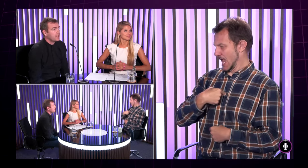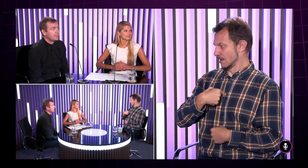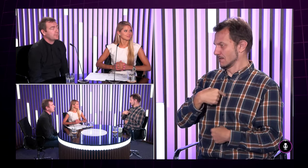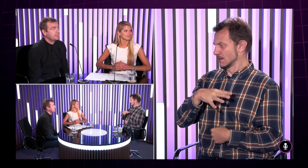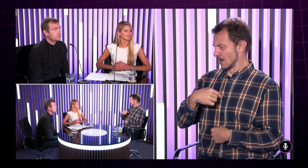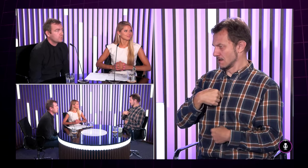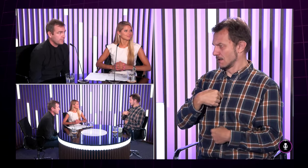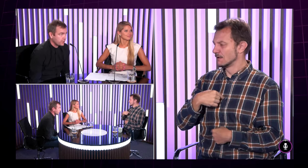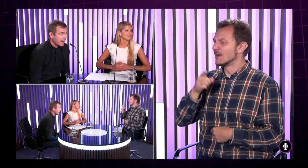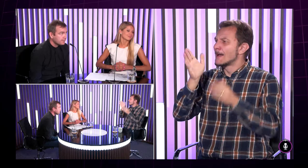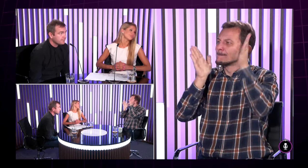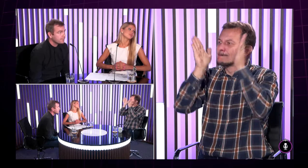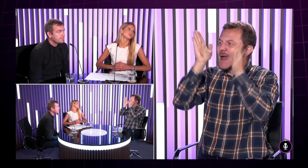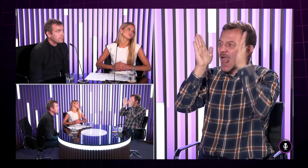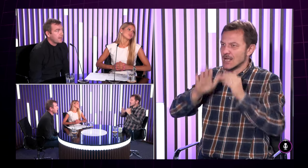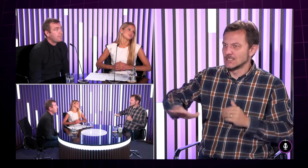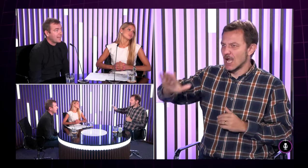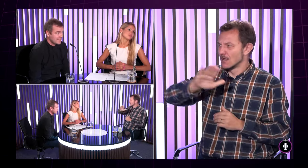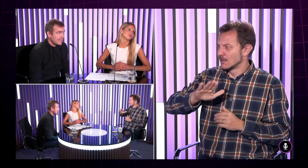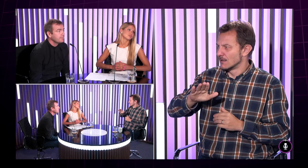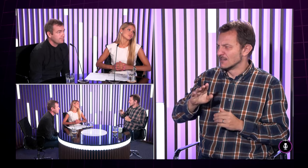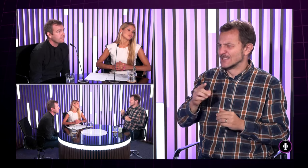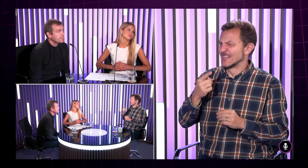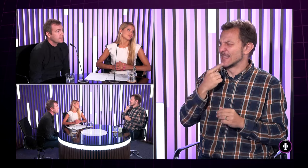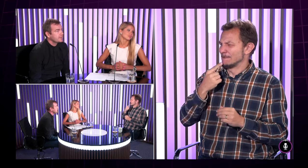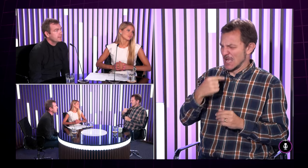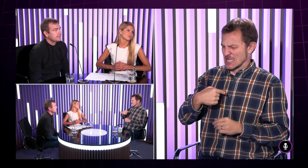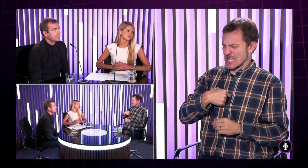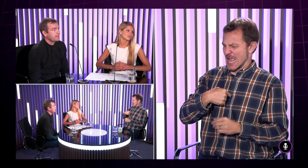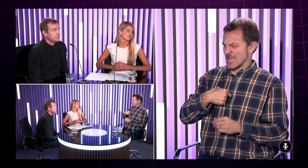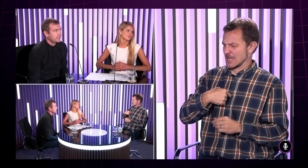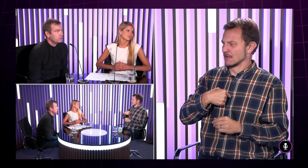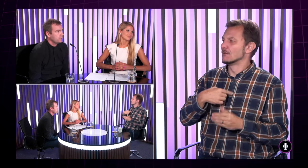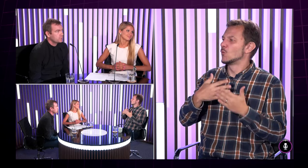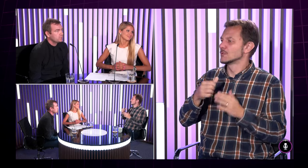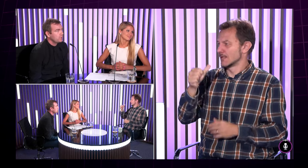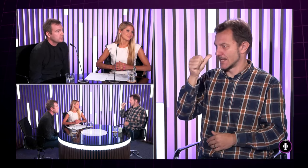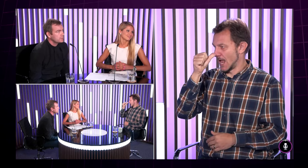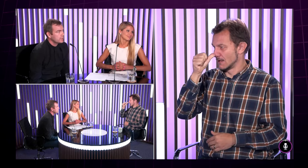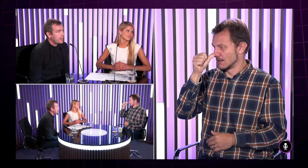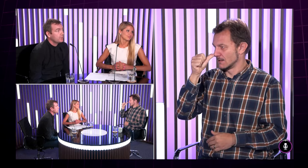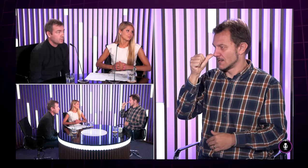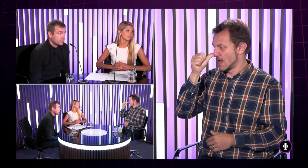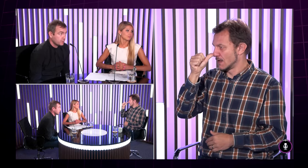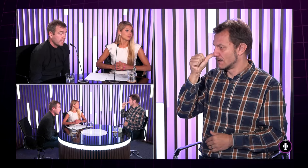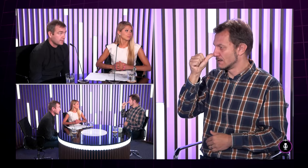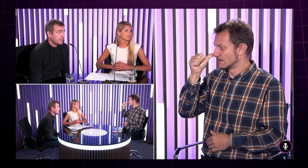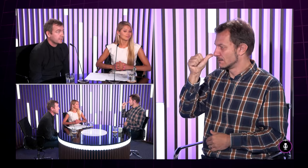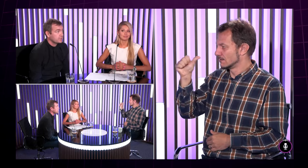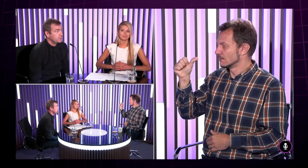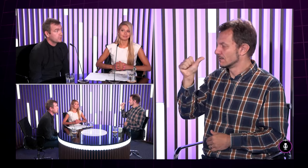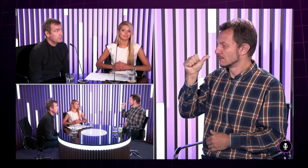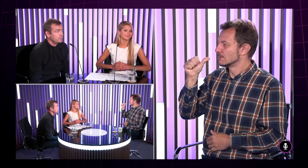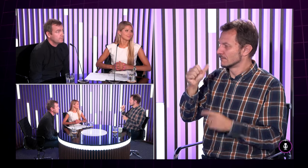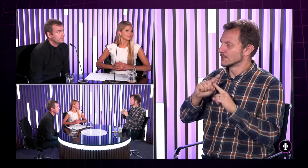alebo napríklad my posunkujeme, ja a Malajzia, im sa nepáči takýto posunok a oni ukazujú ja